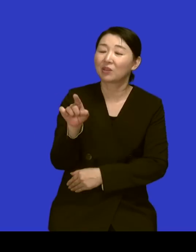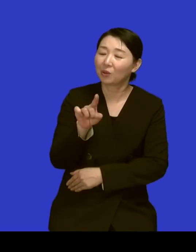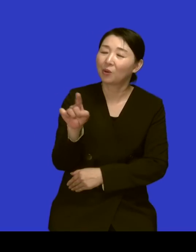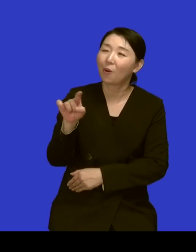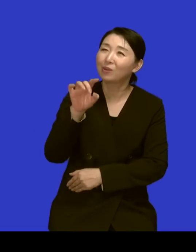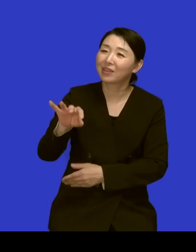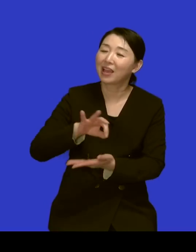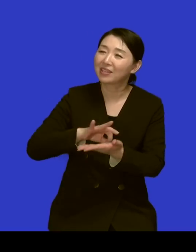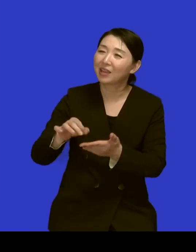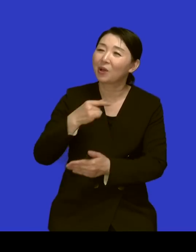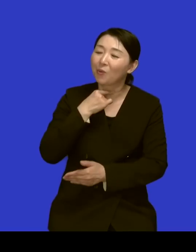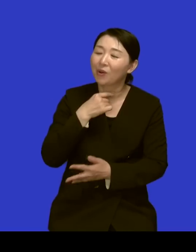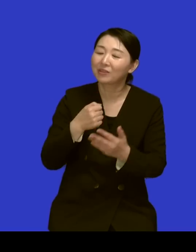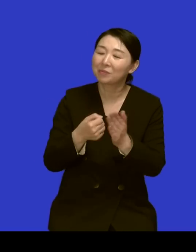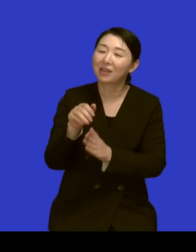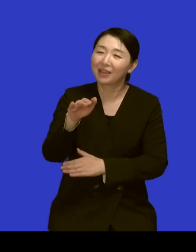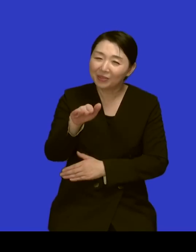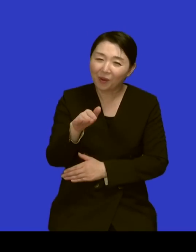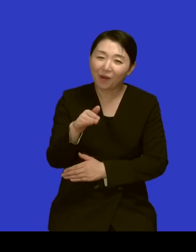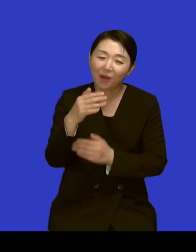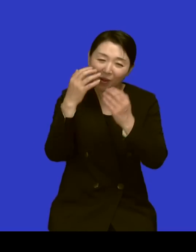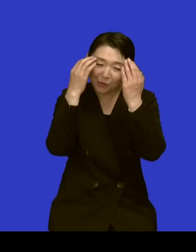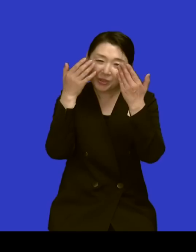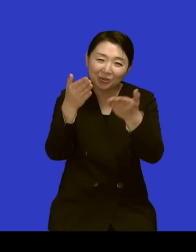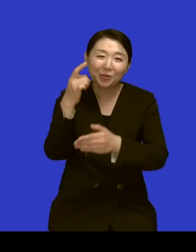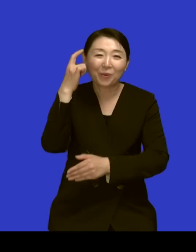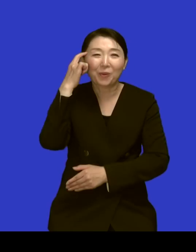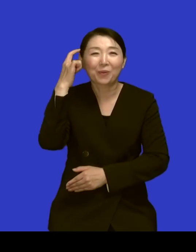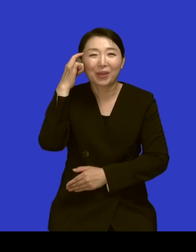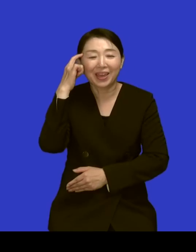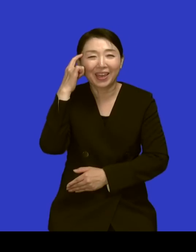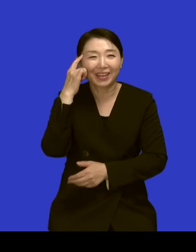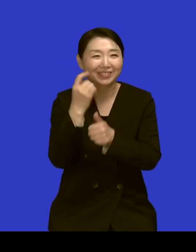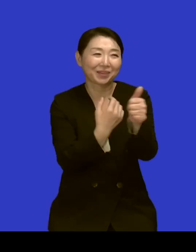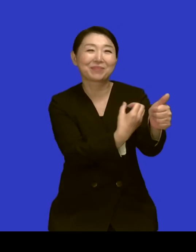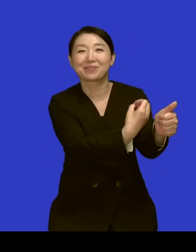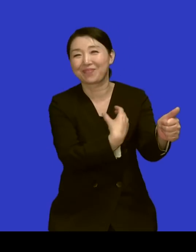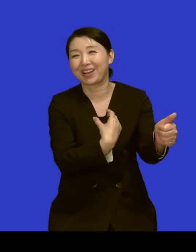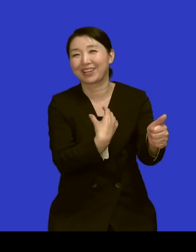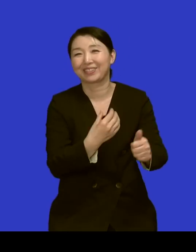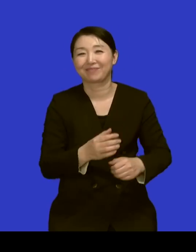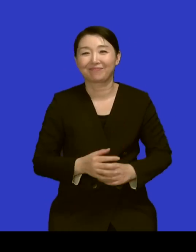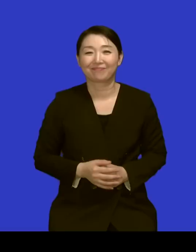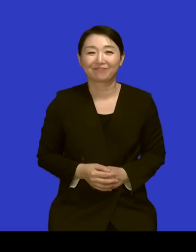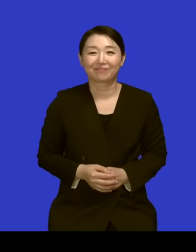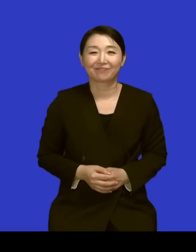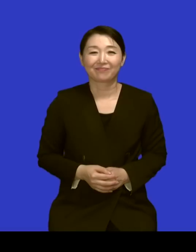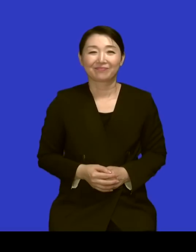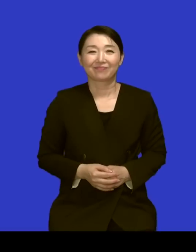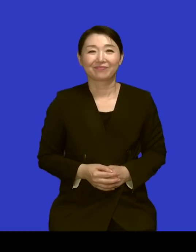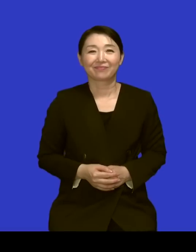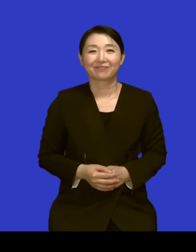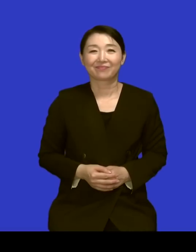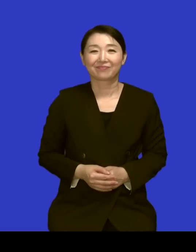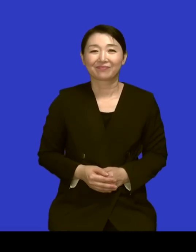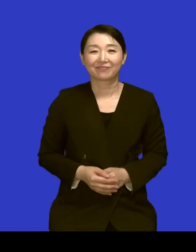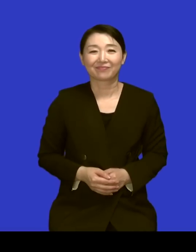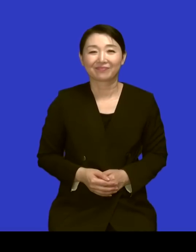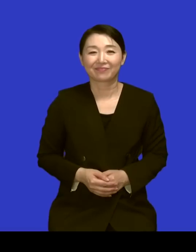쓰시려고 이렇게 한다를 하시나 모르겠다 막 그렇게 말을 할 정도로 그러는 해에 제가 희망의